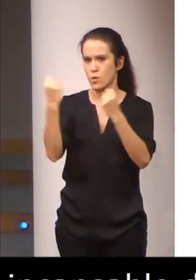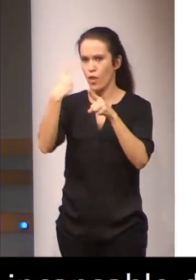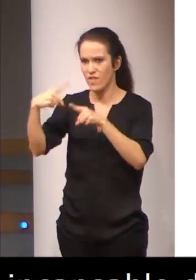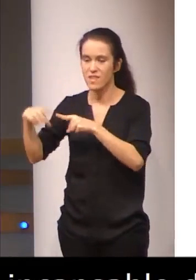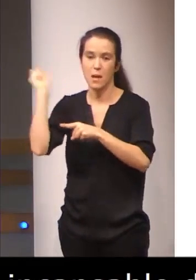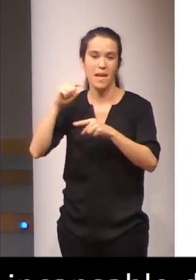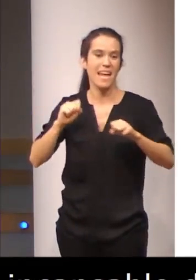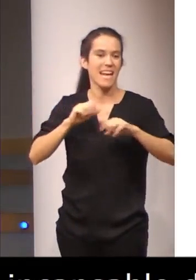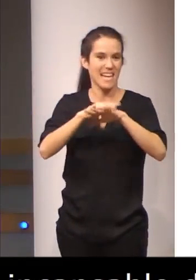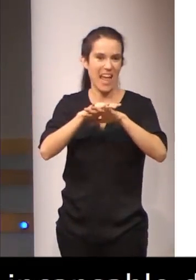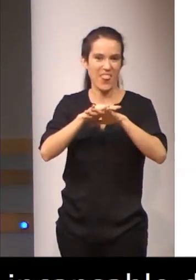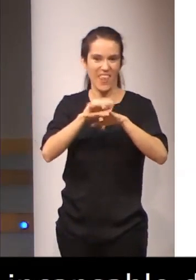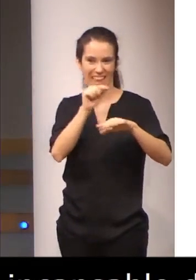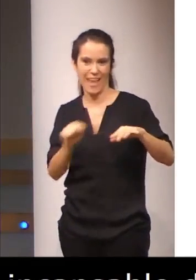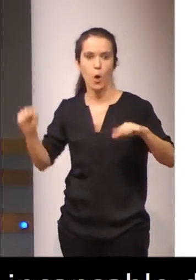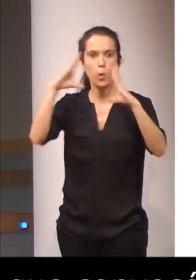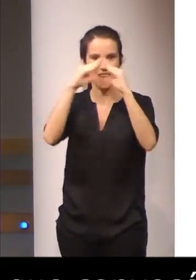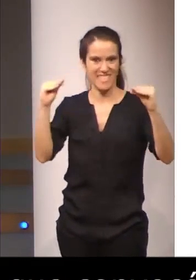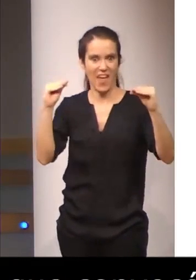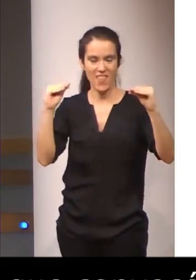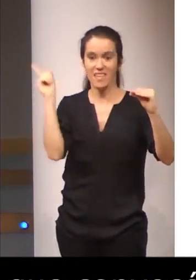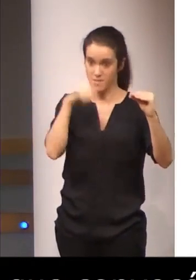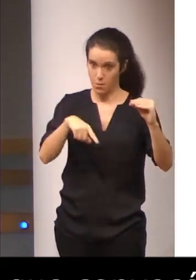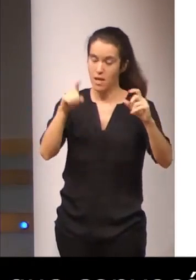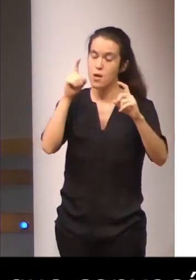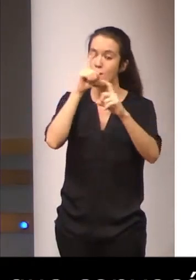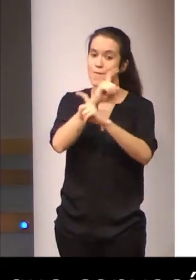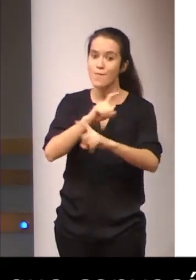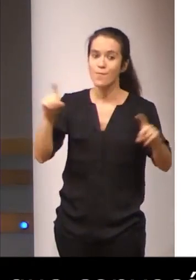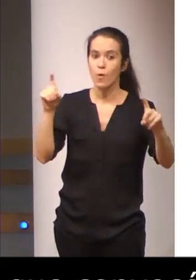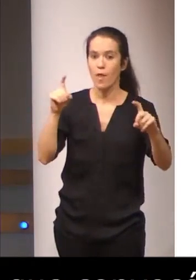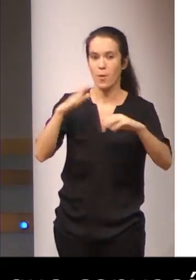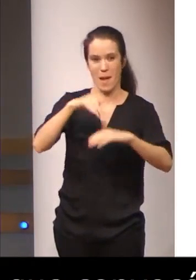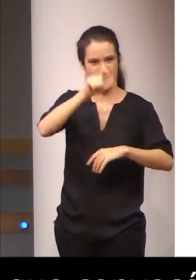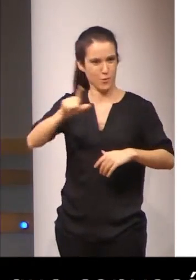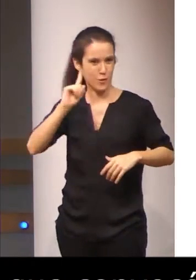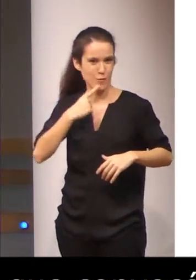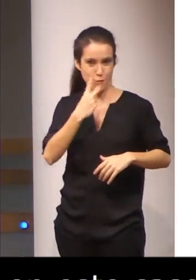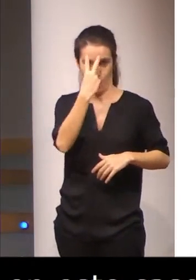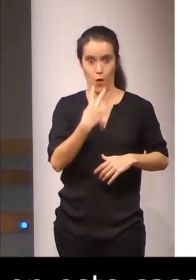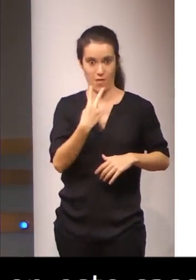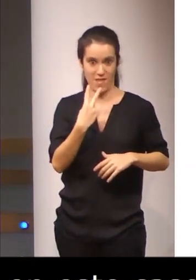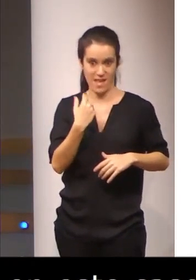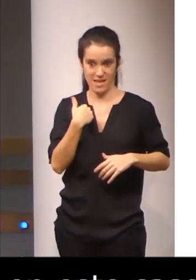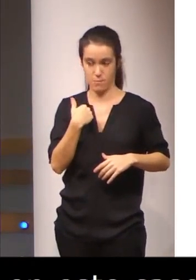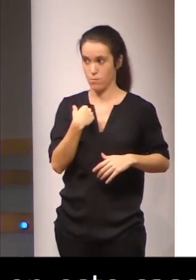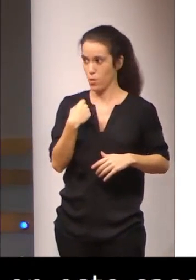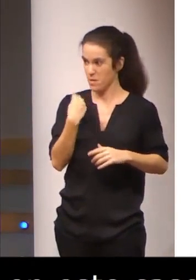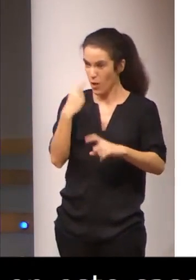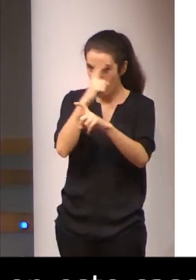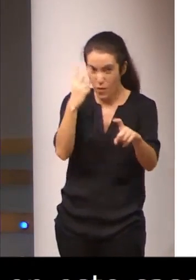universitaria, junto a la Fundación para Personas Sordociegas, de la Fundación ONCE, si no